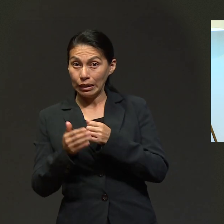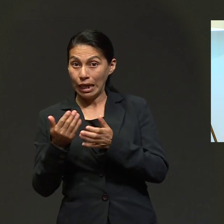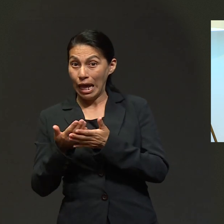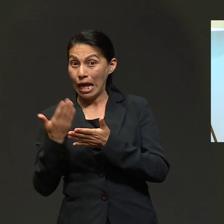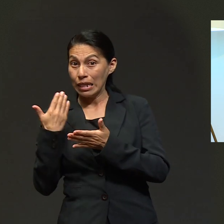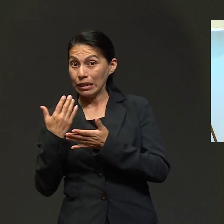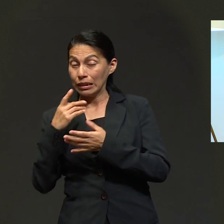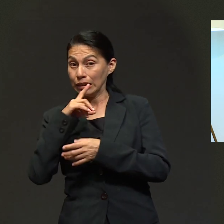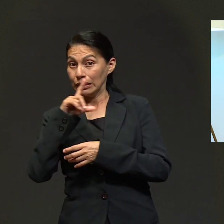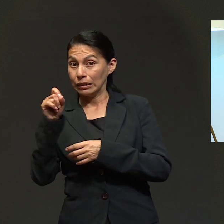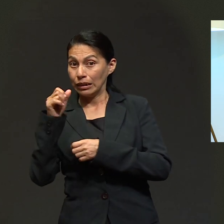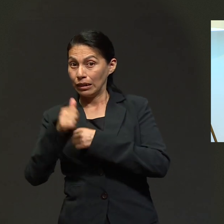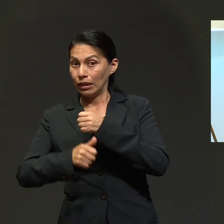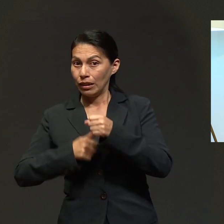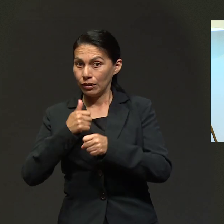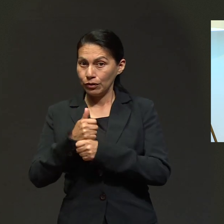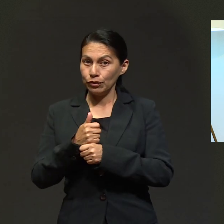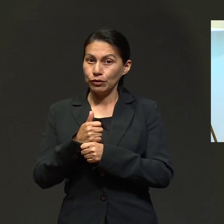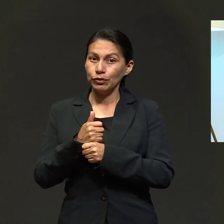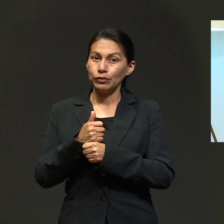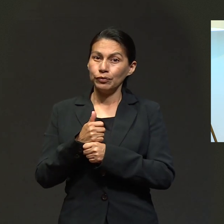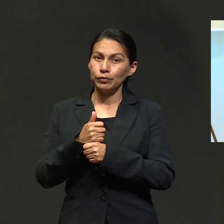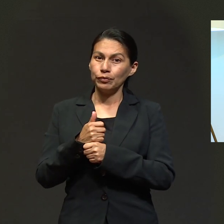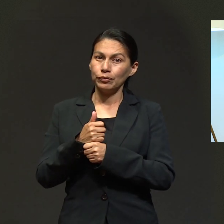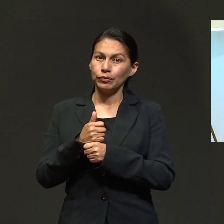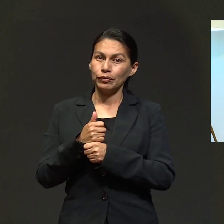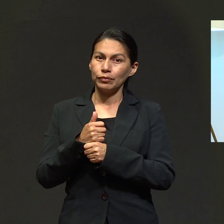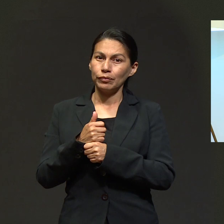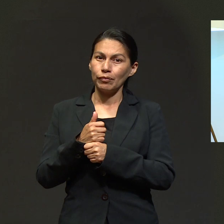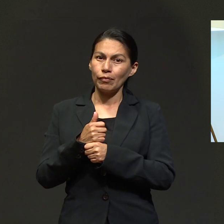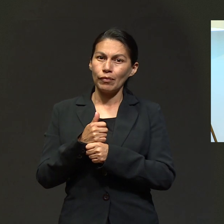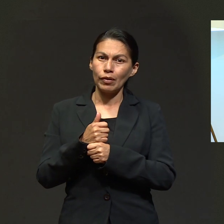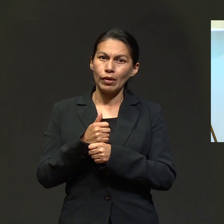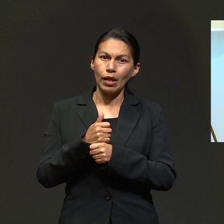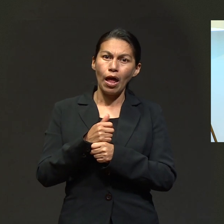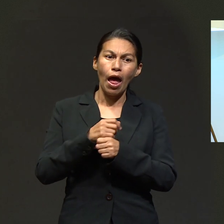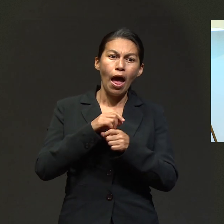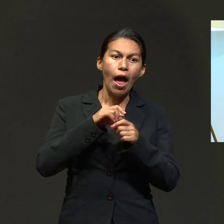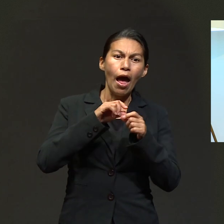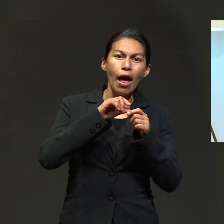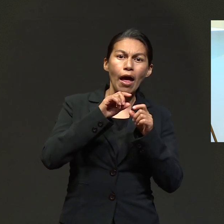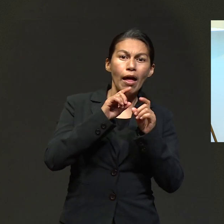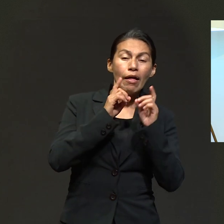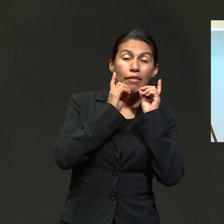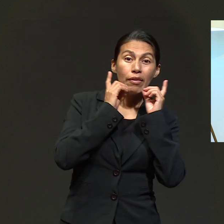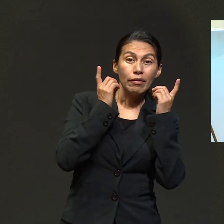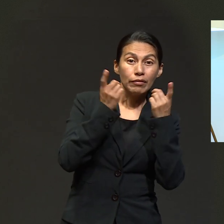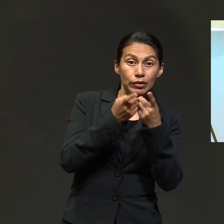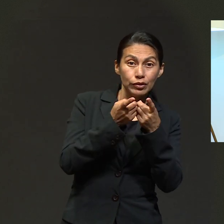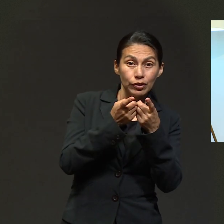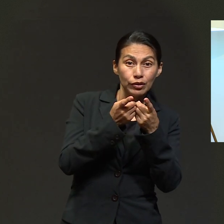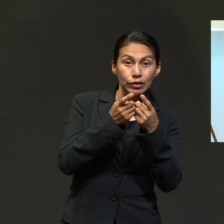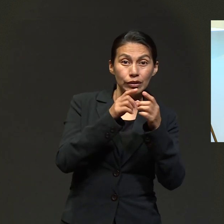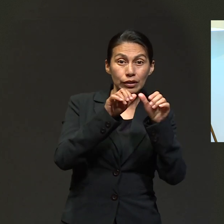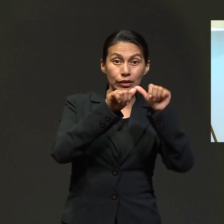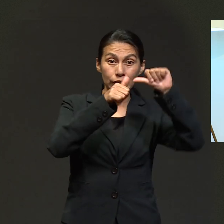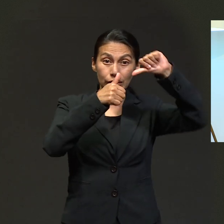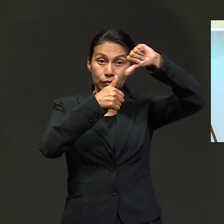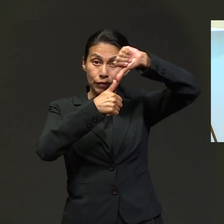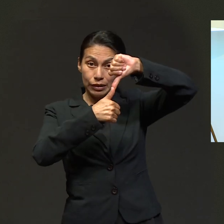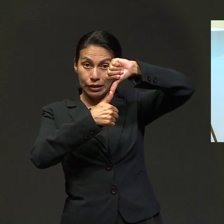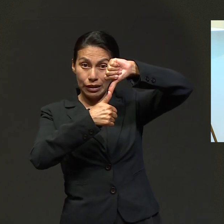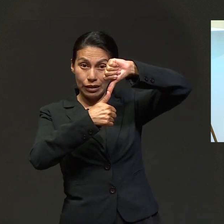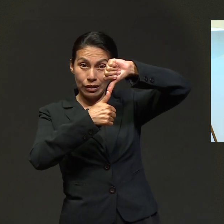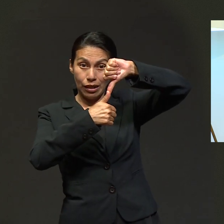finales de mayo, se organizó la división interamericana y estamos muy felices que